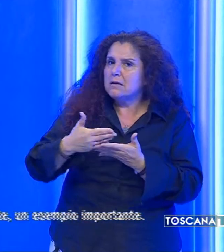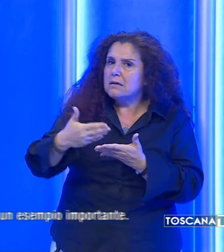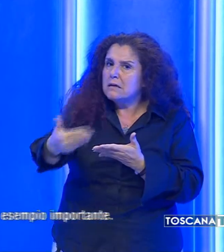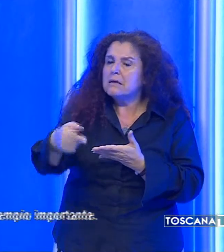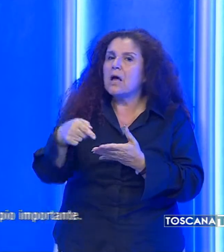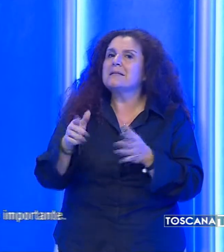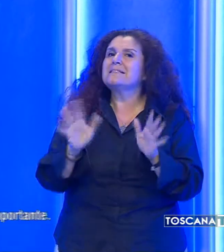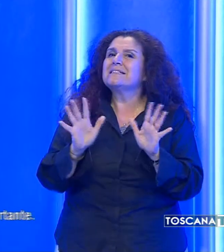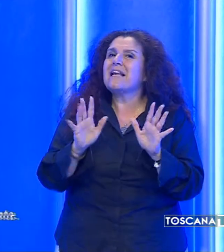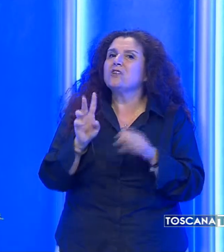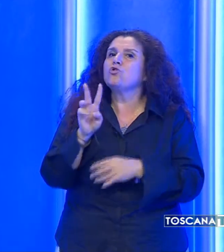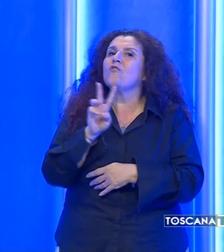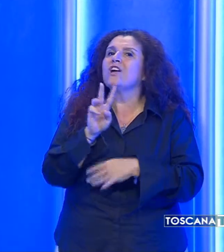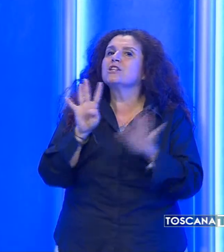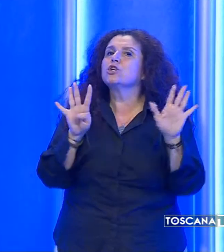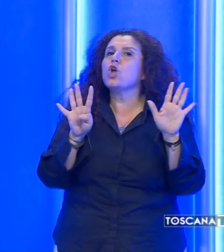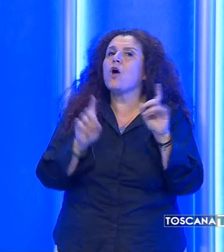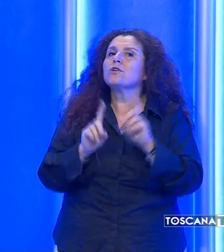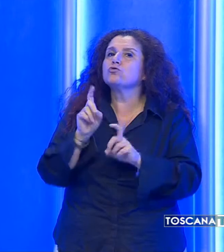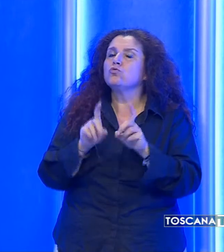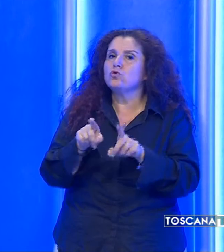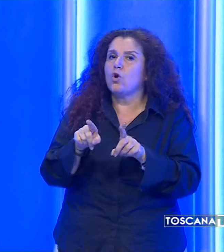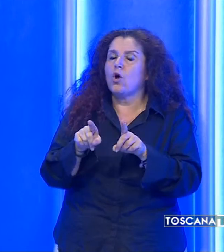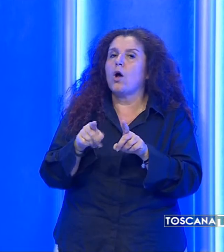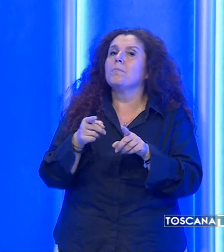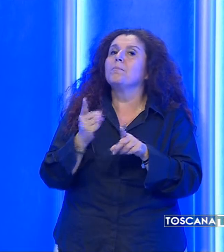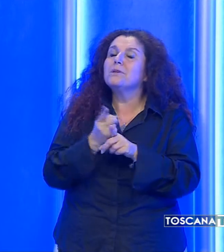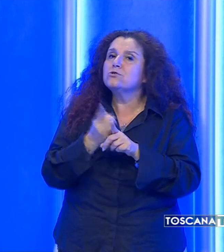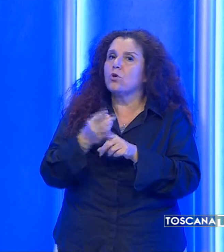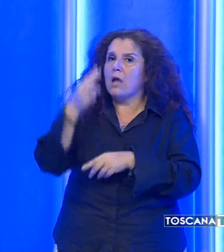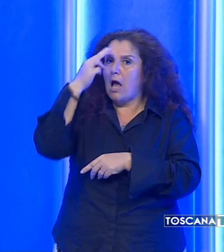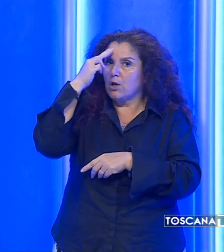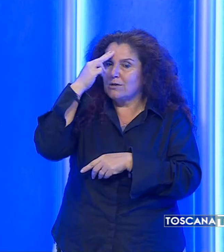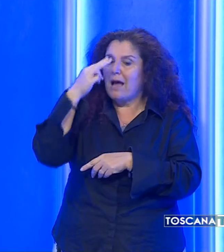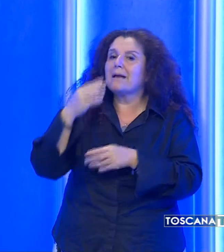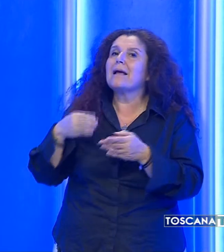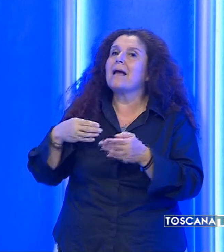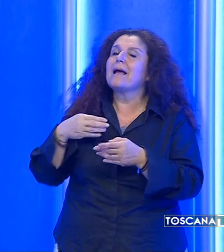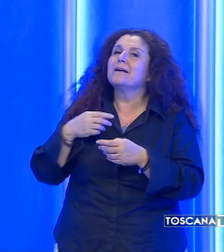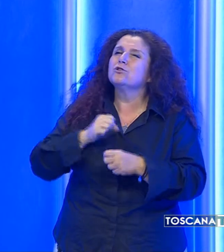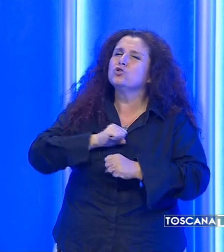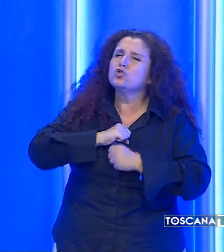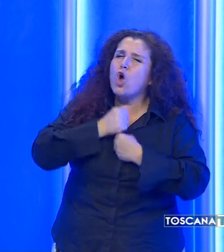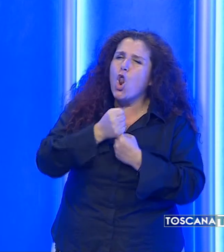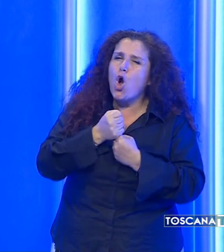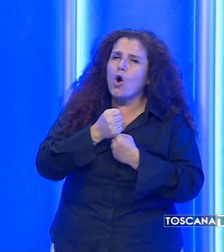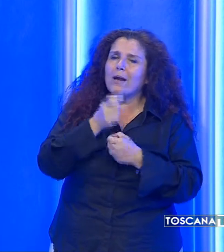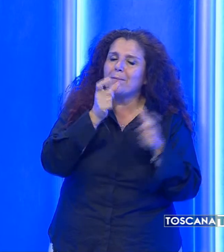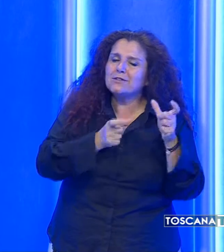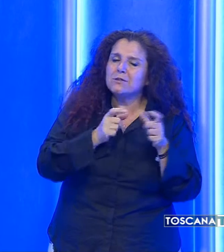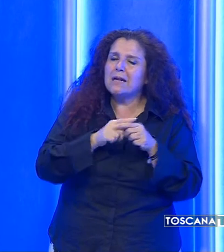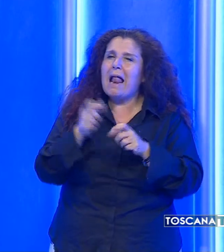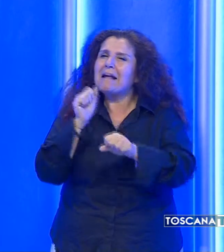tragico 29 giugno. Va sempre sottolineato che passare dal dolore personale alla difesa